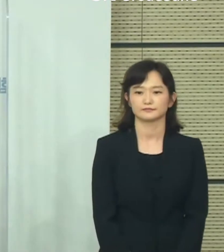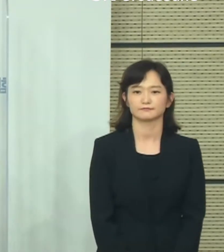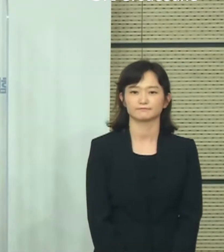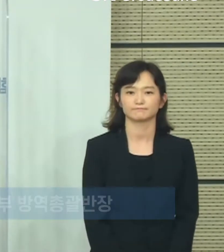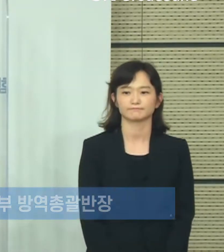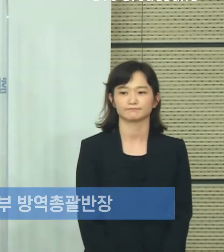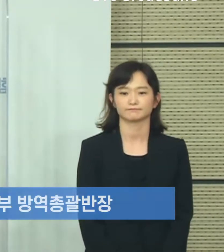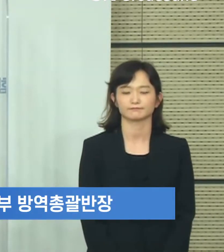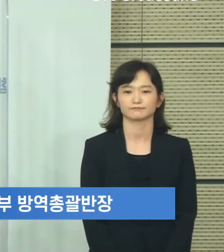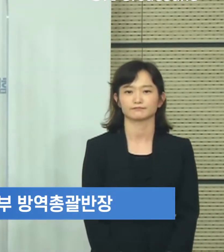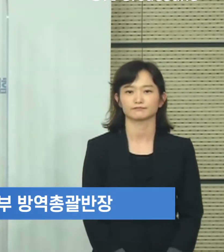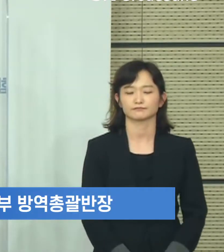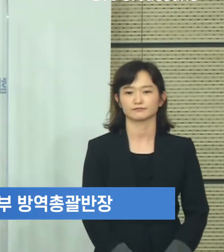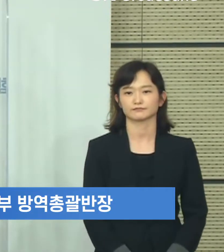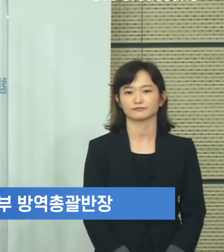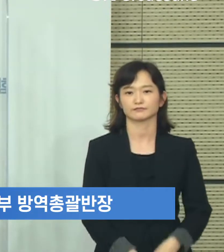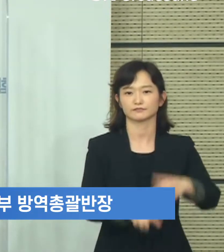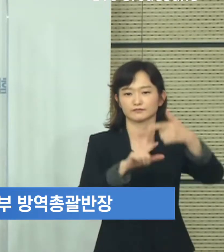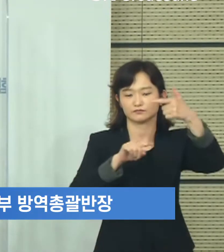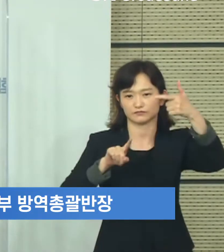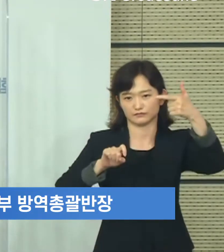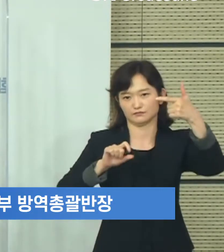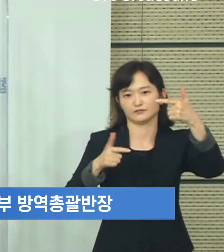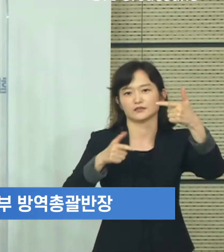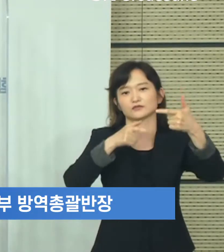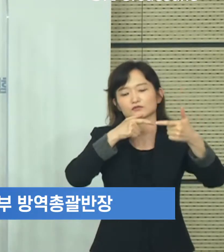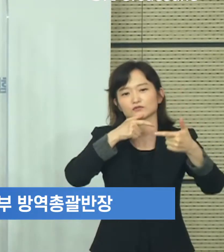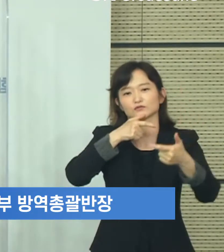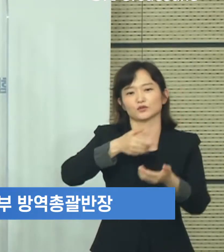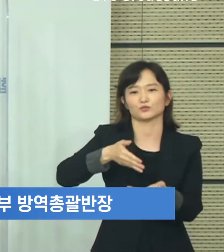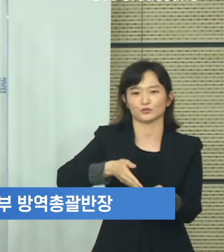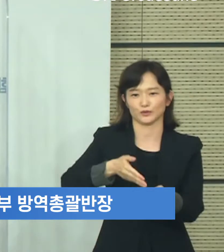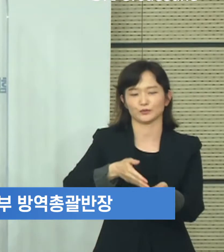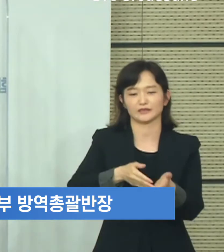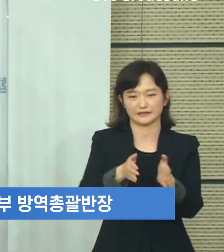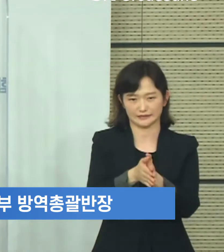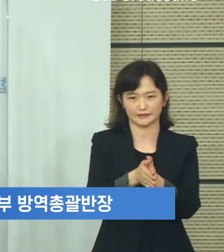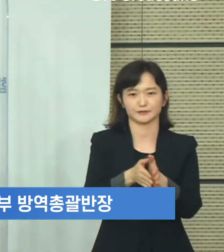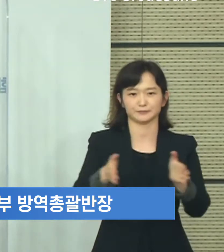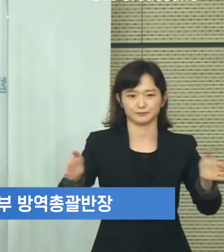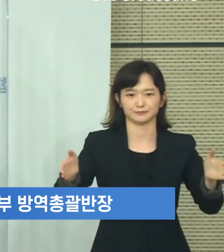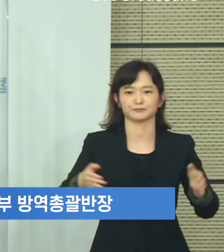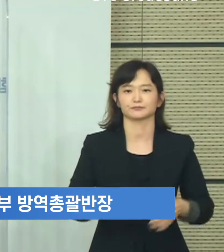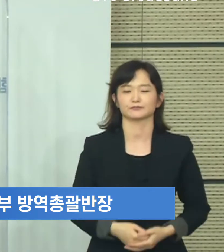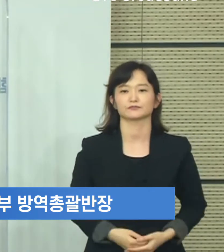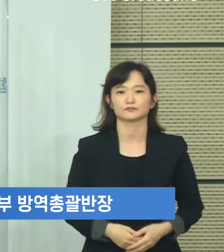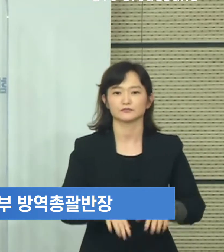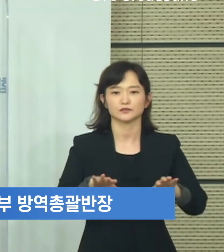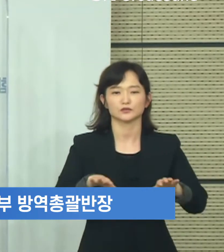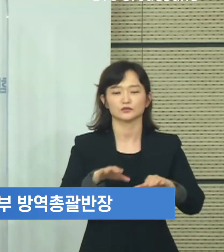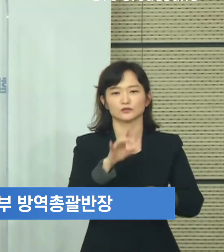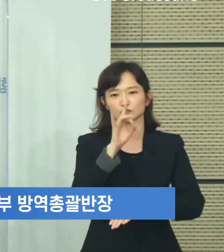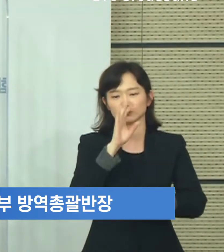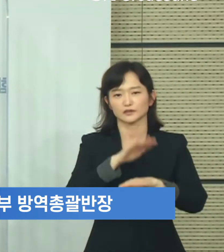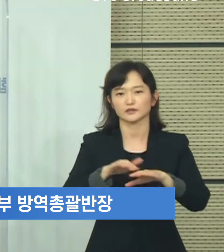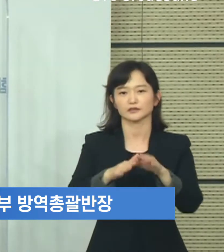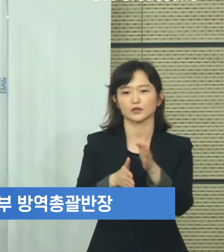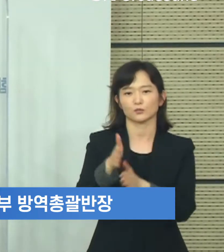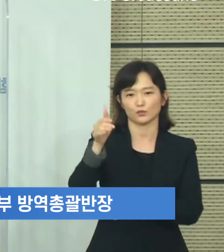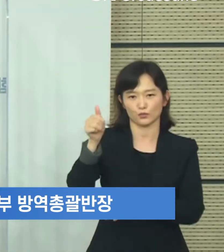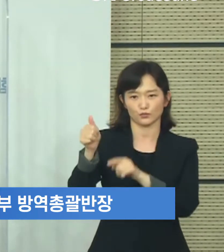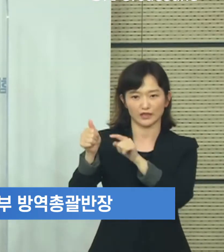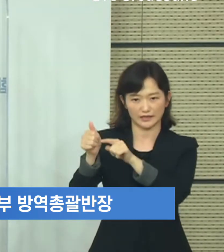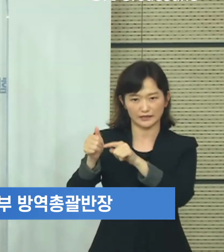6월 16일 수요일 정례 브리핑을 시작하겠습니다. 오늘 중대본회의에서는